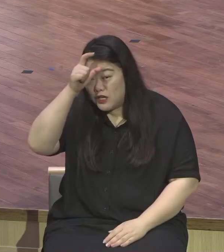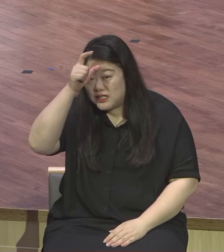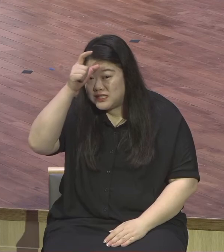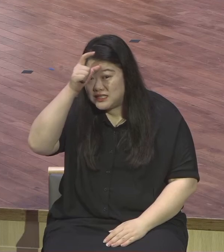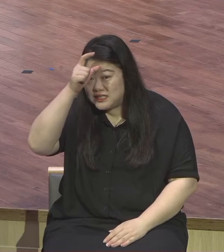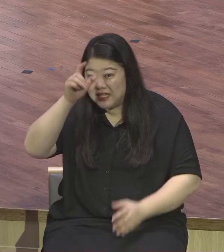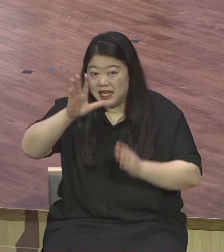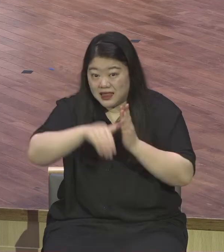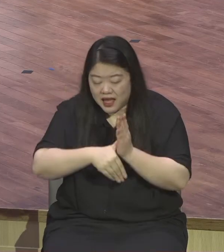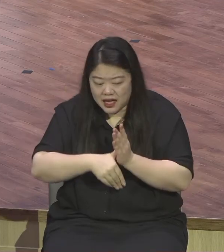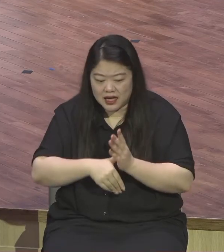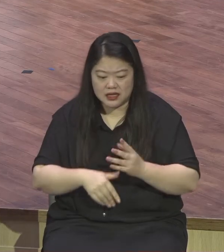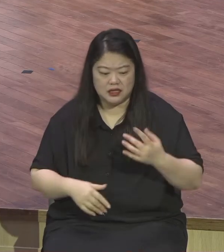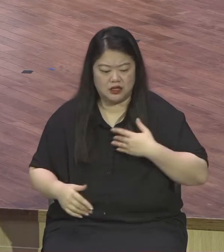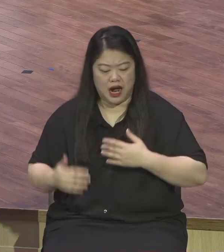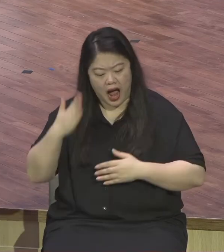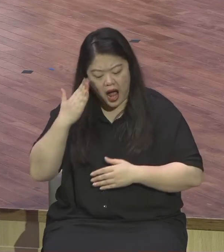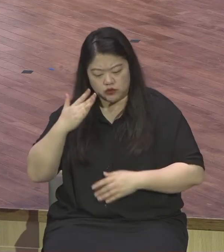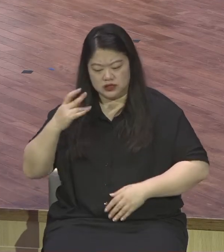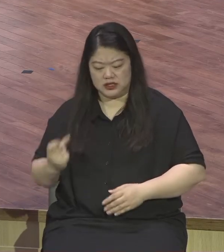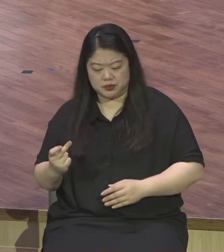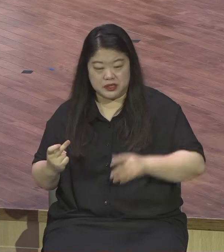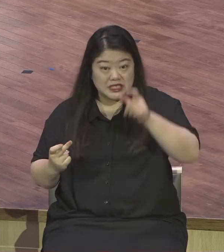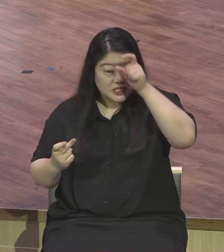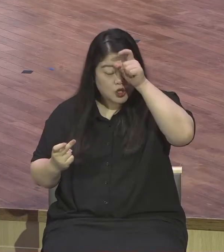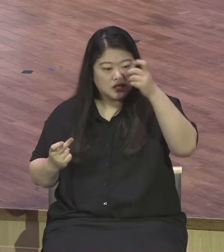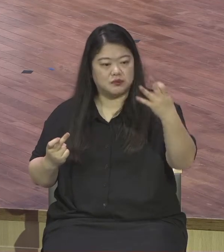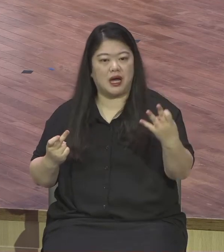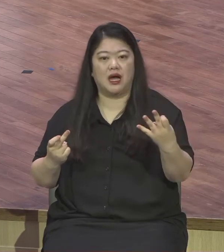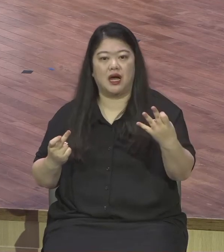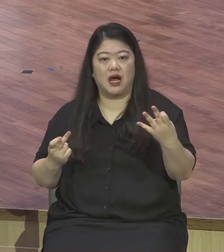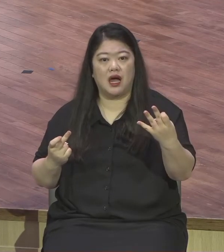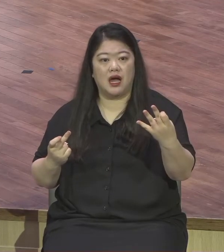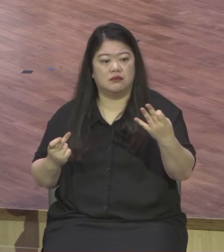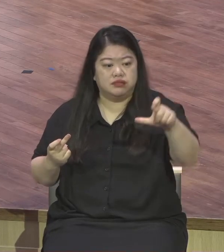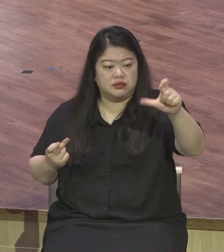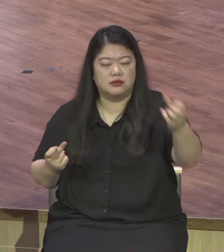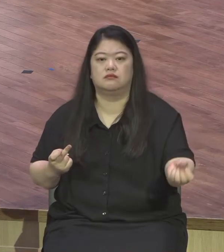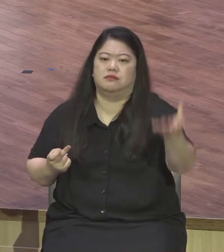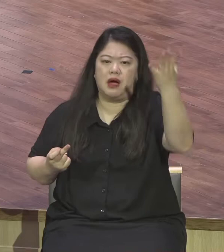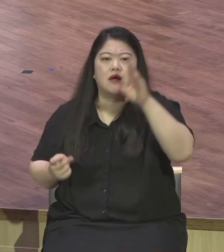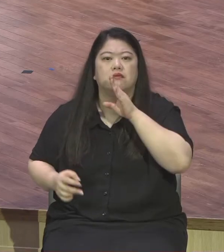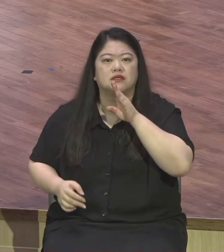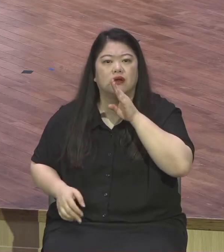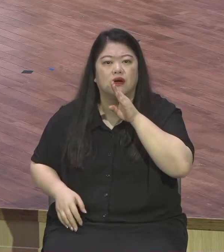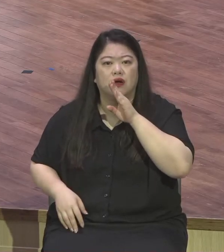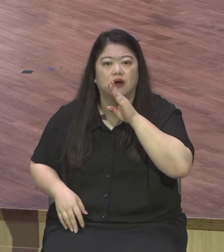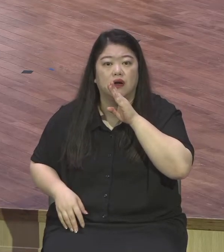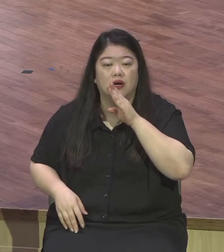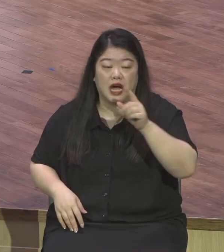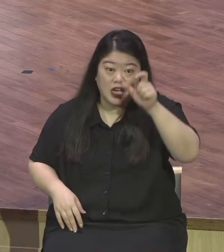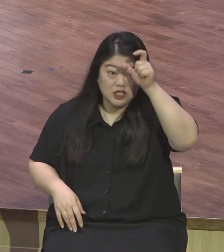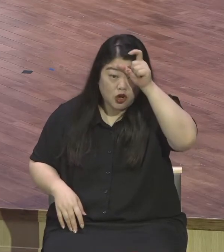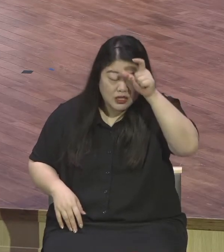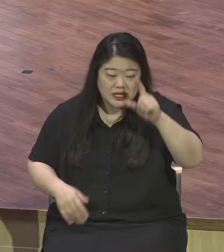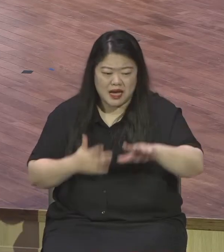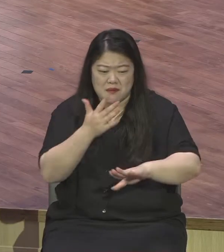끝이에요. 다섯번째는 15로 끝나거든요. 이런 상황 속에서 그야말로